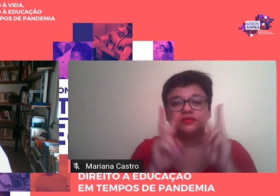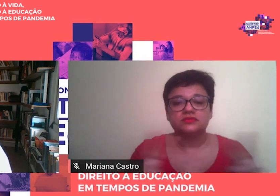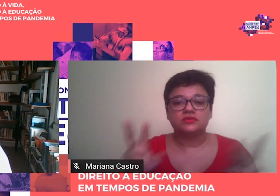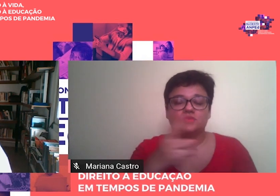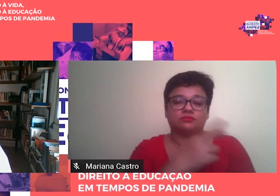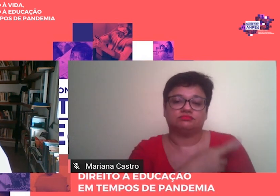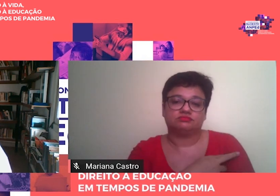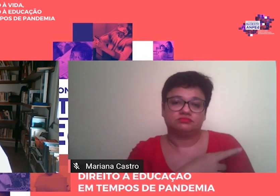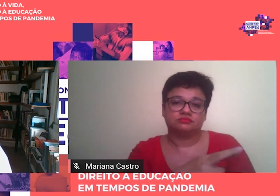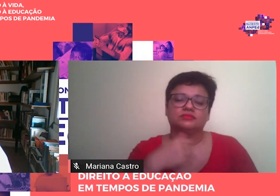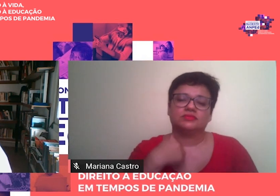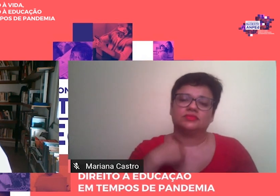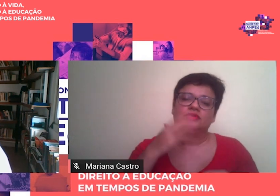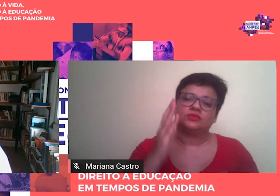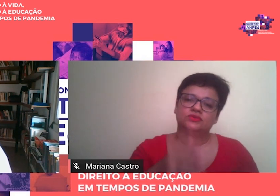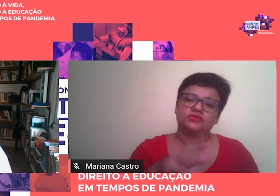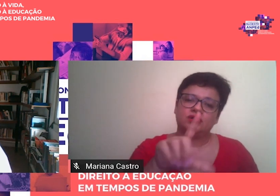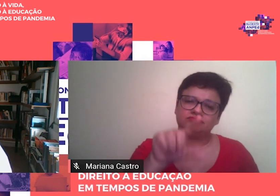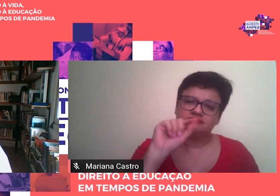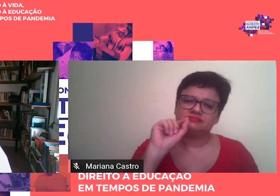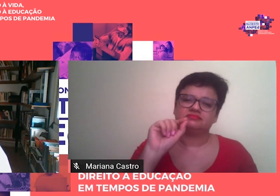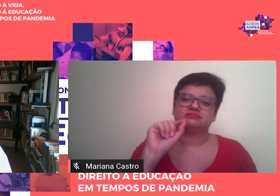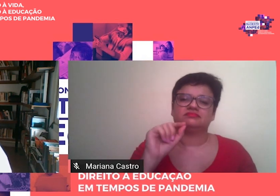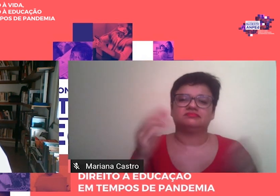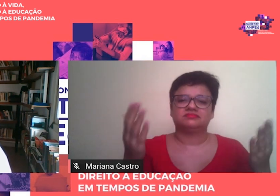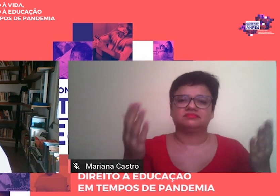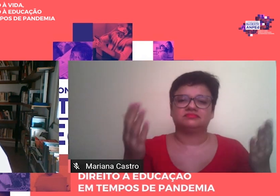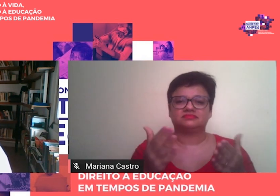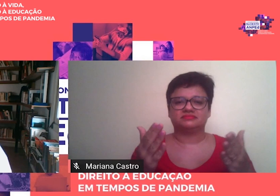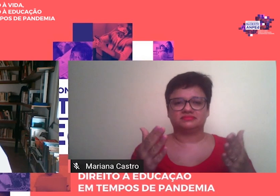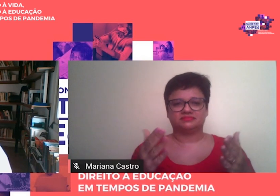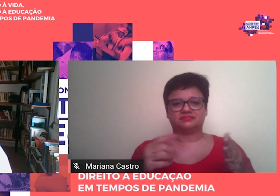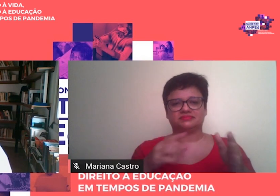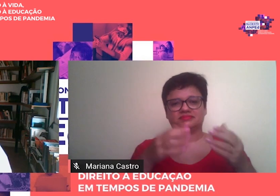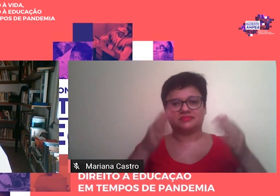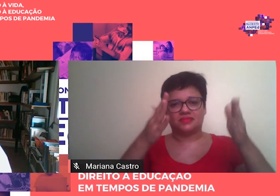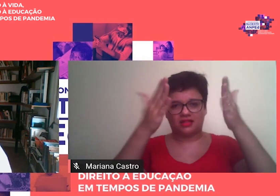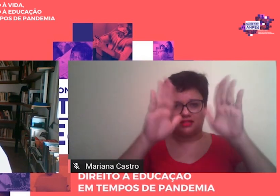eu passei a dar preferência para esse adjetivo em minhas análises.